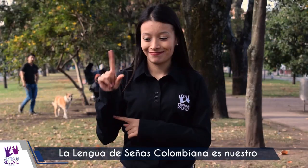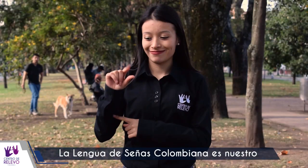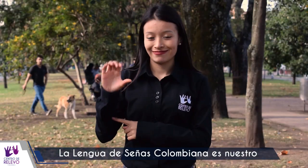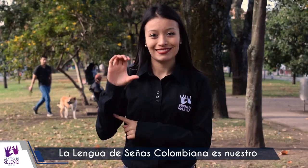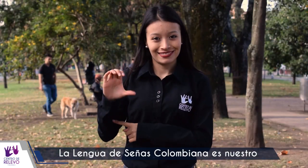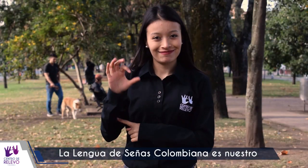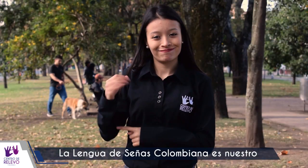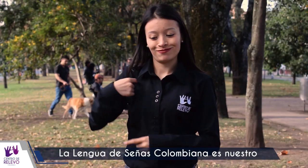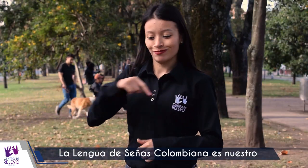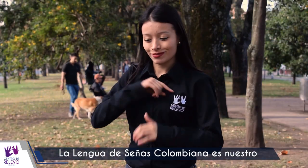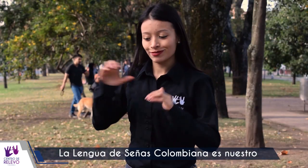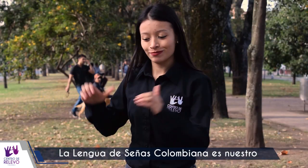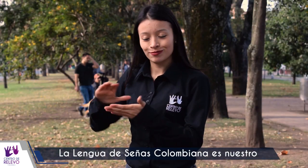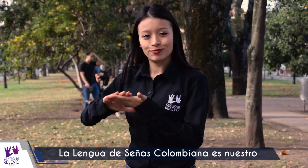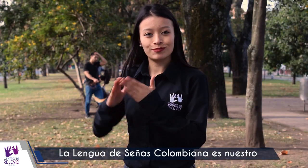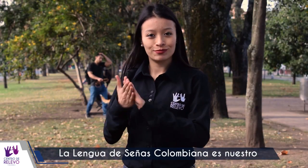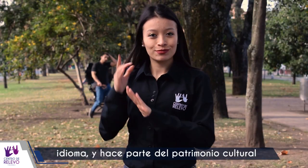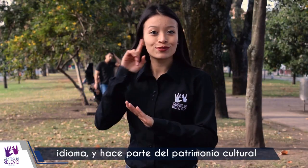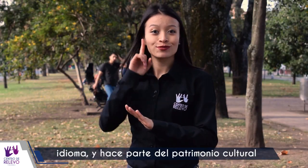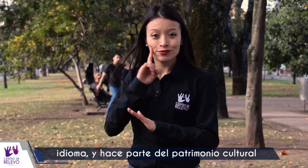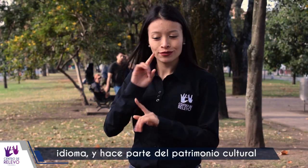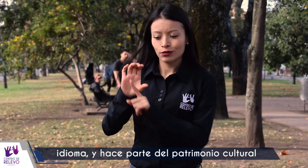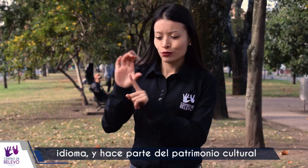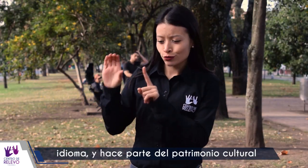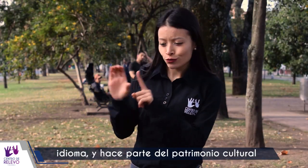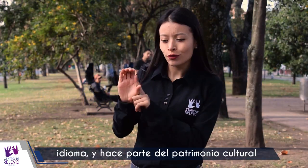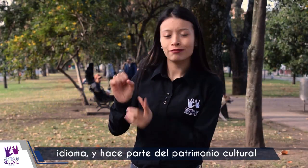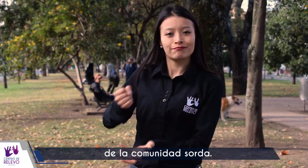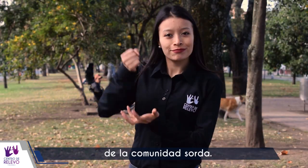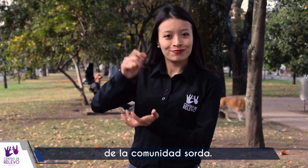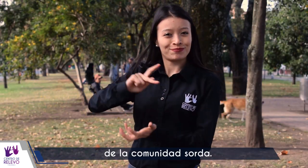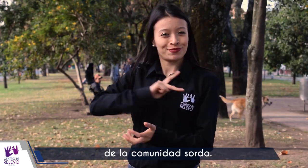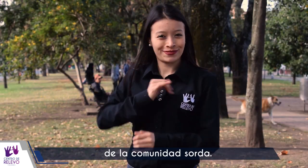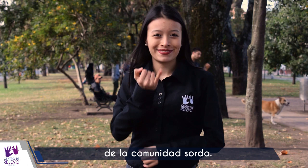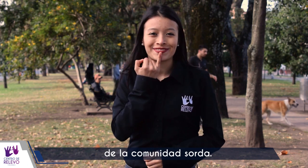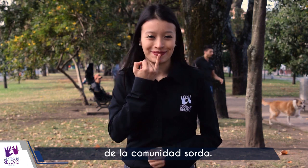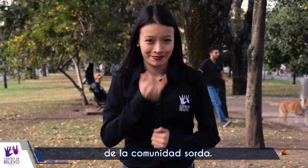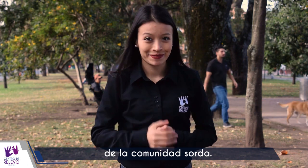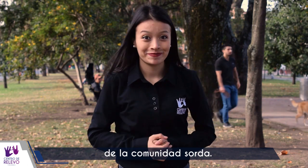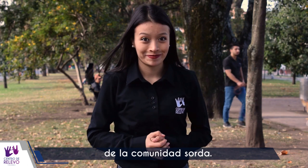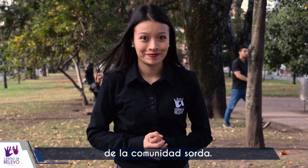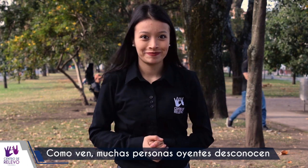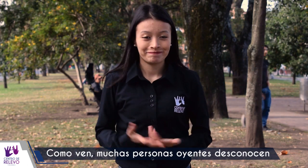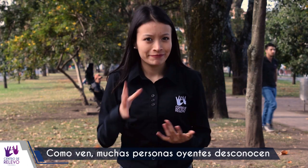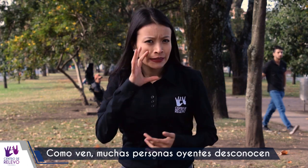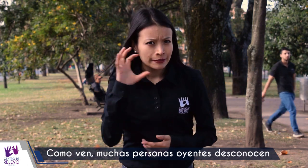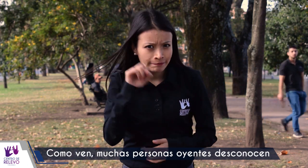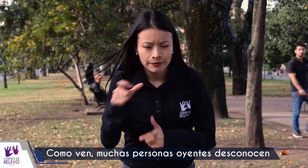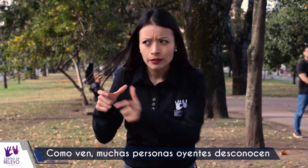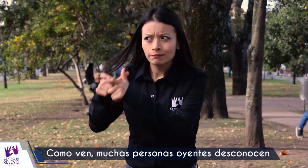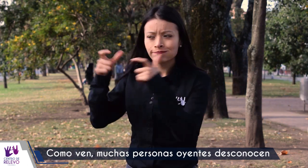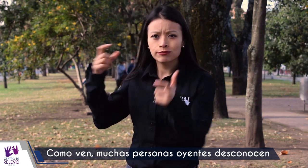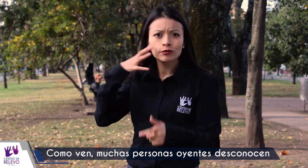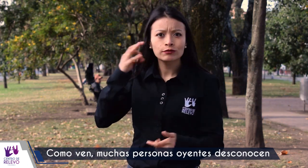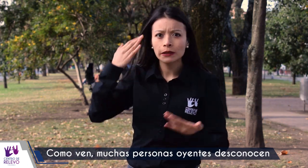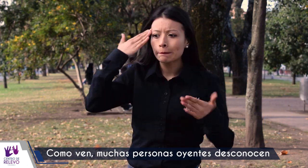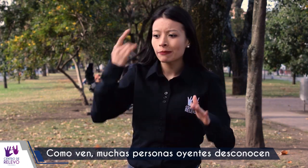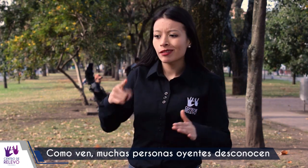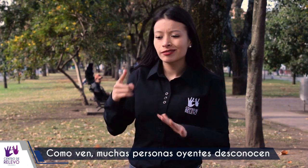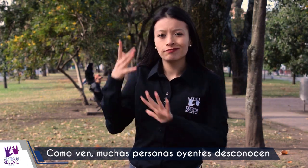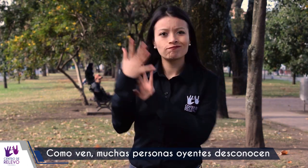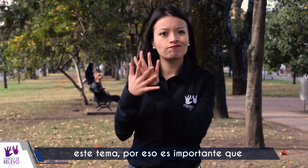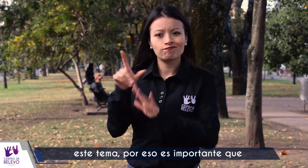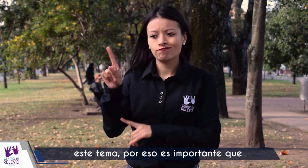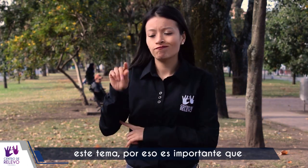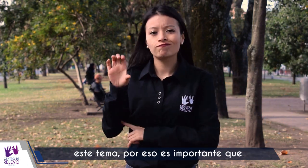La lengua de señas colombiana es nuestro idioma y hace parte del patrimonio cultural de la comunidad sorda. Como ven, muchas personas oyentes